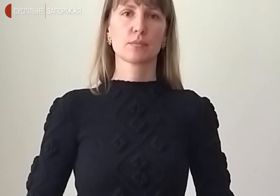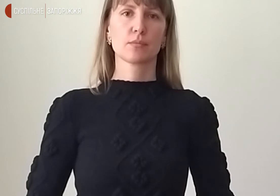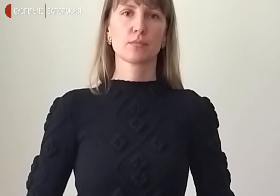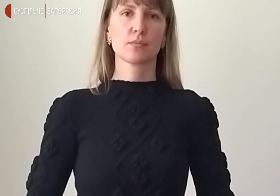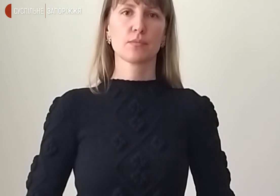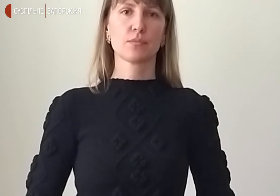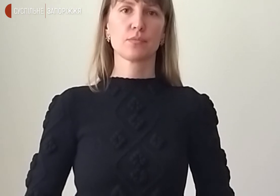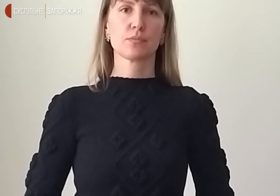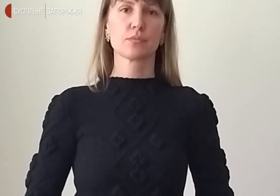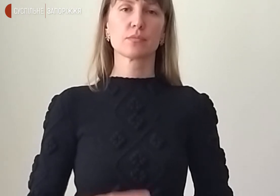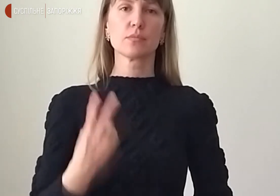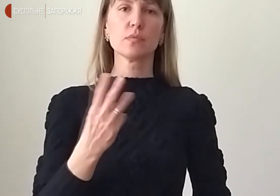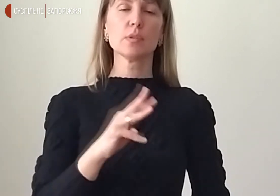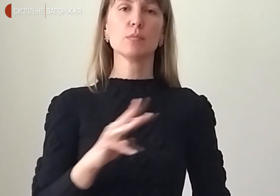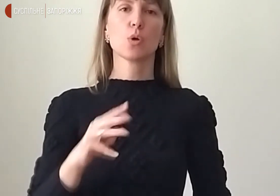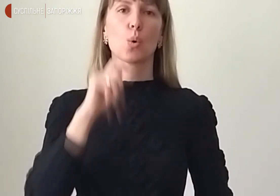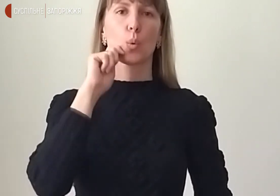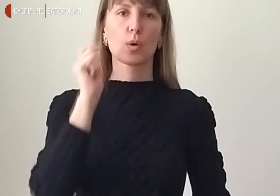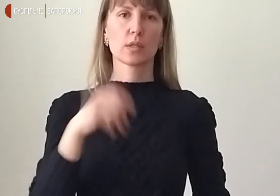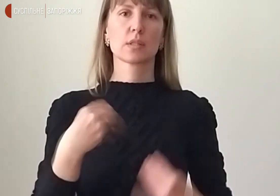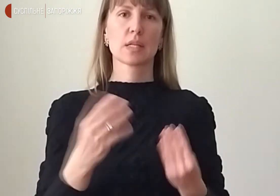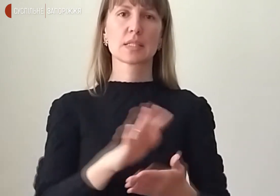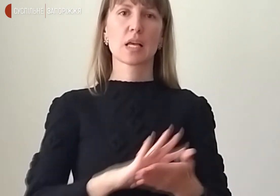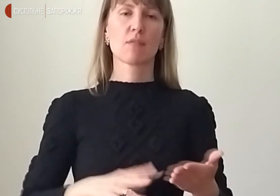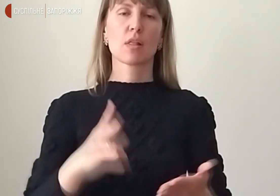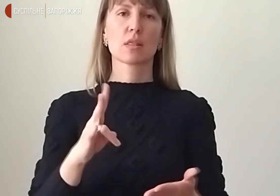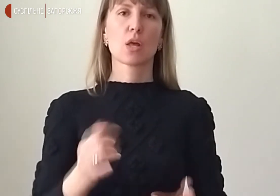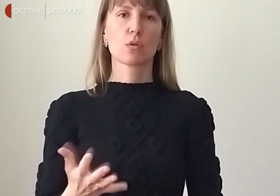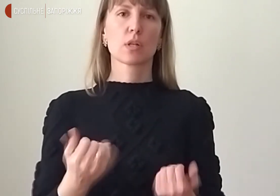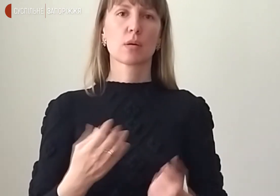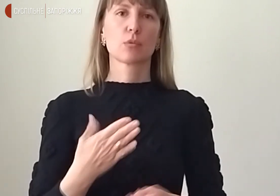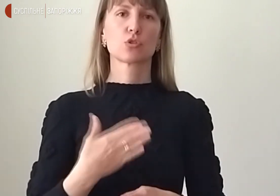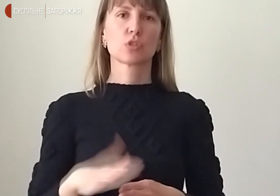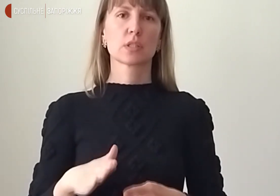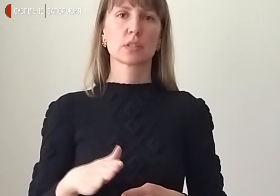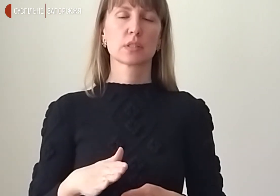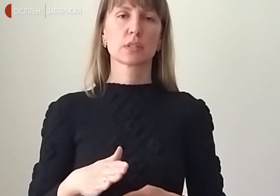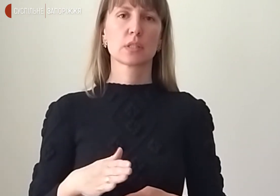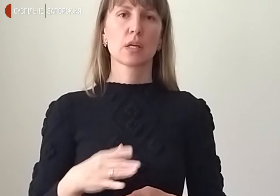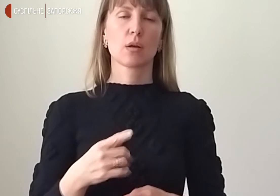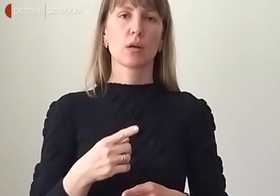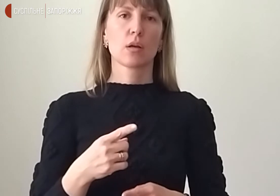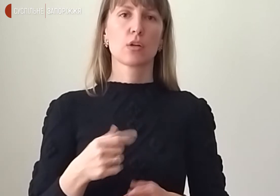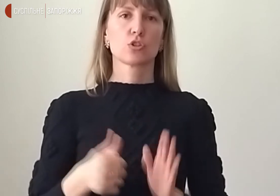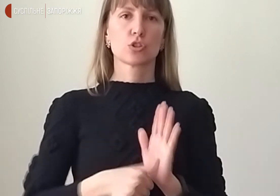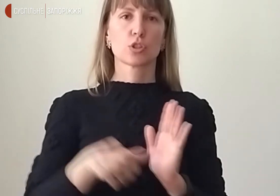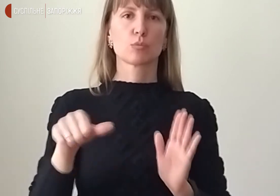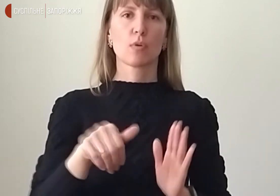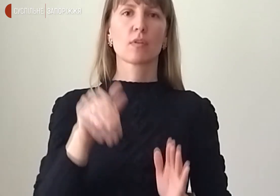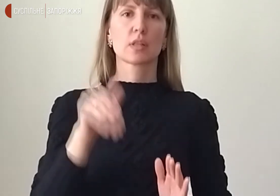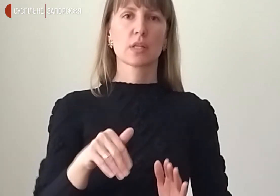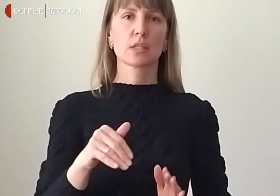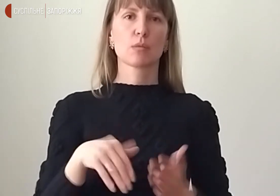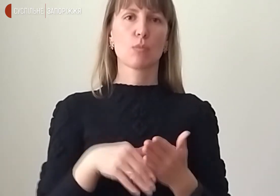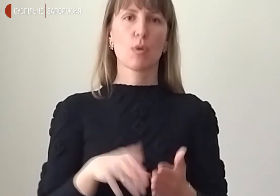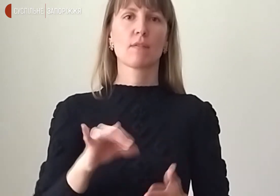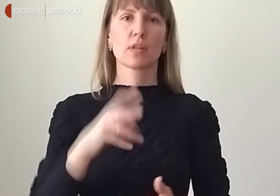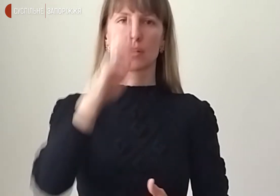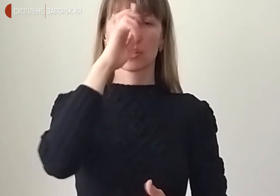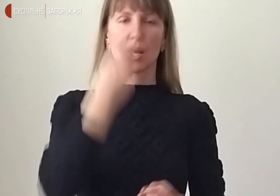Два мільйони українців подали заявку на отримання 6,5 тисяч гривень допомоги від держави. Ця послуга